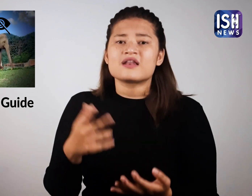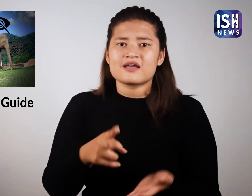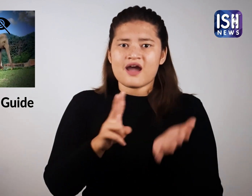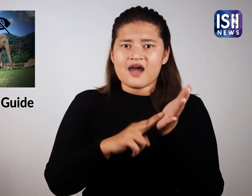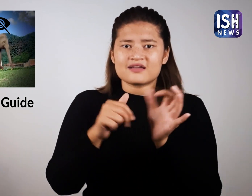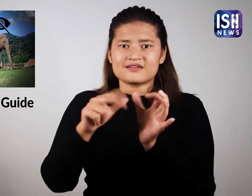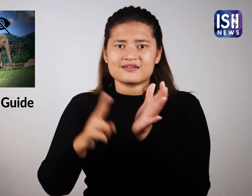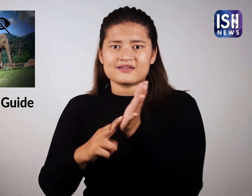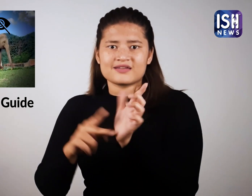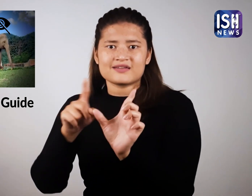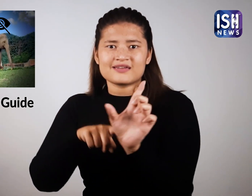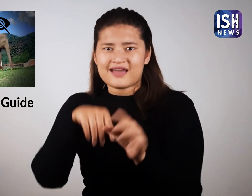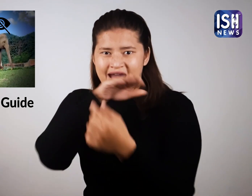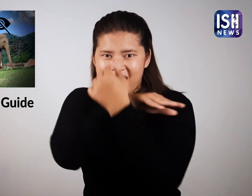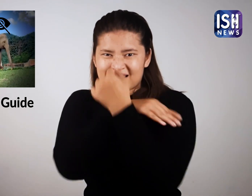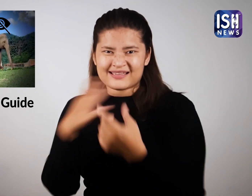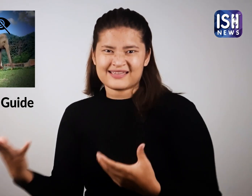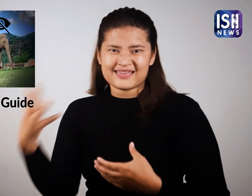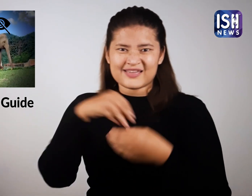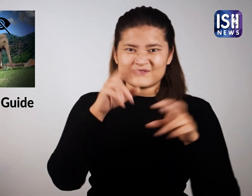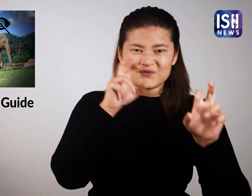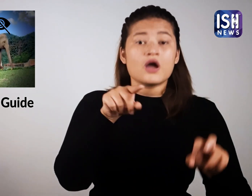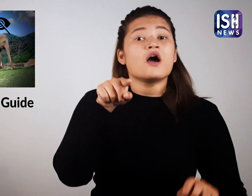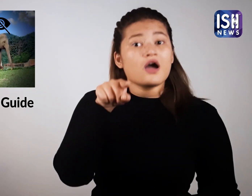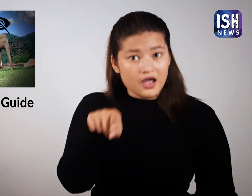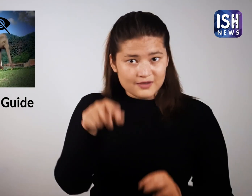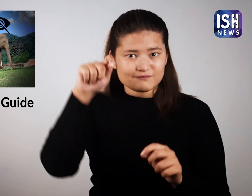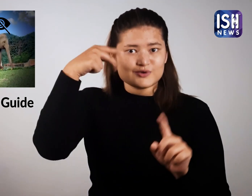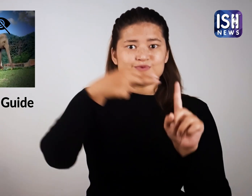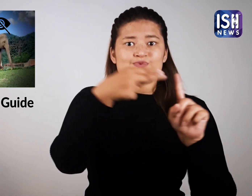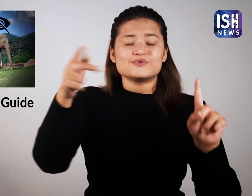हुआ था। वीडियो एक नानी हाती के बारे में था। देखिये।